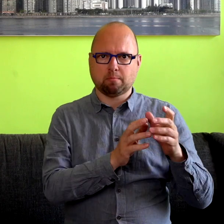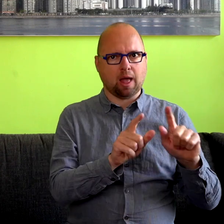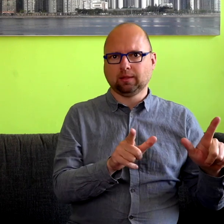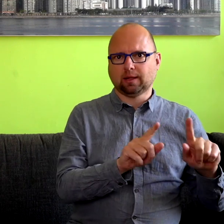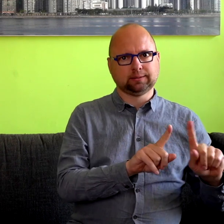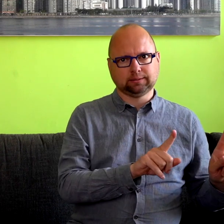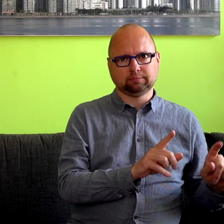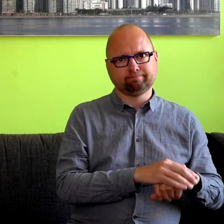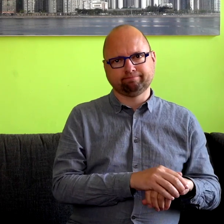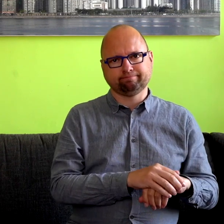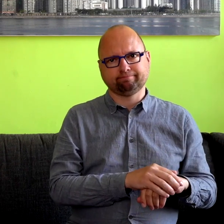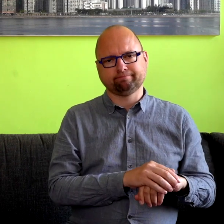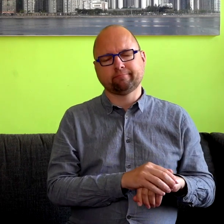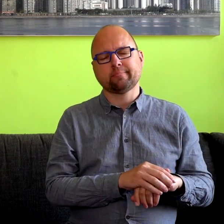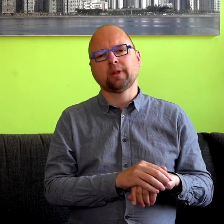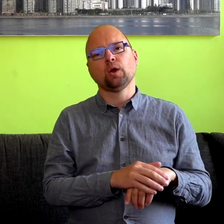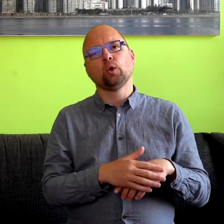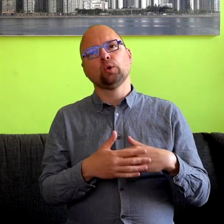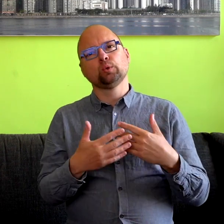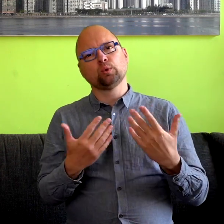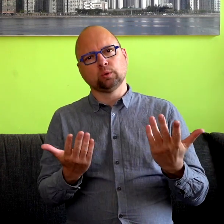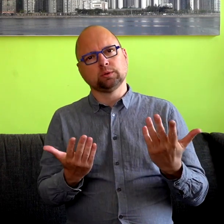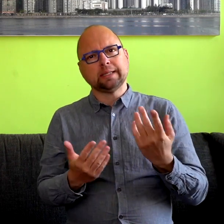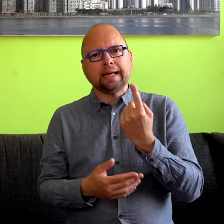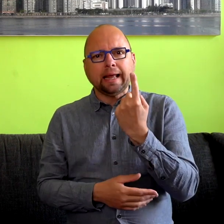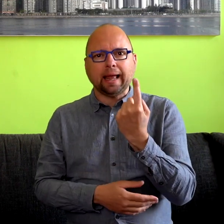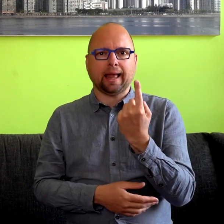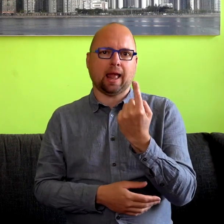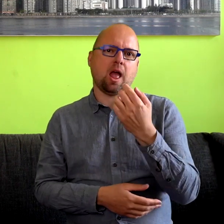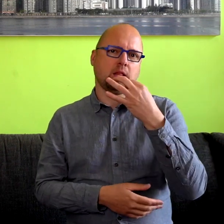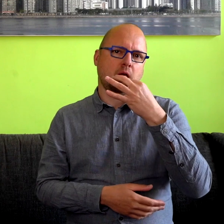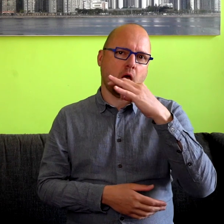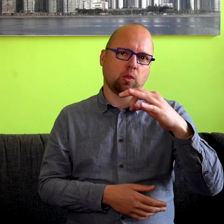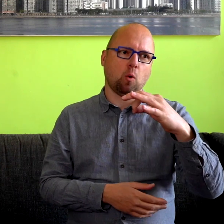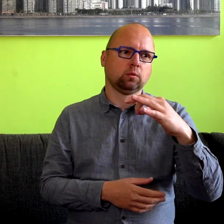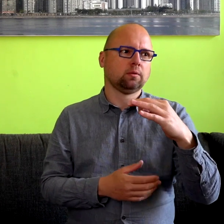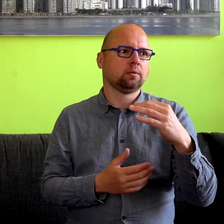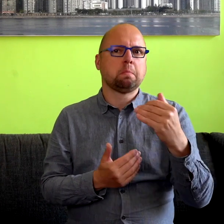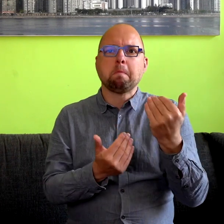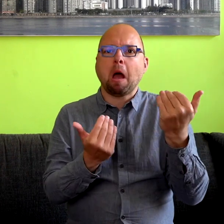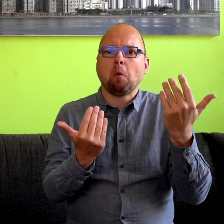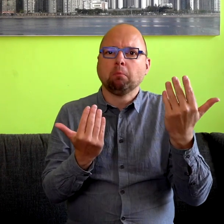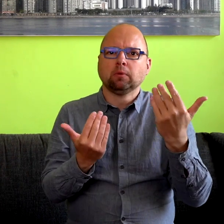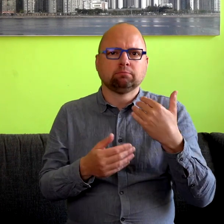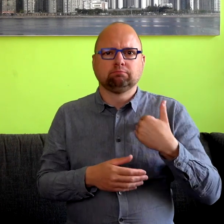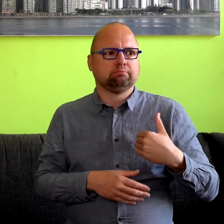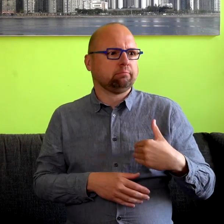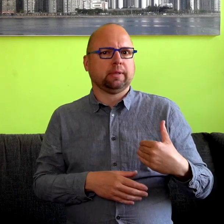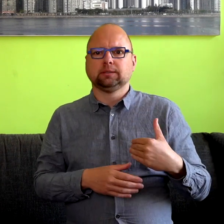Dus dat is één aspect van een verklaring voor waarom mensen niet op grote